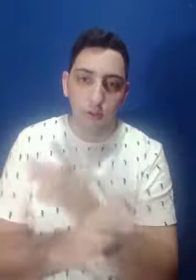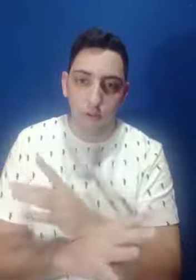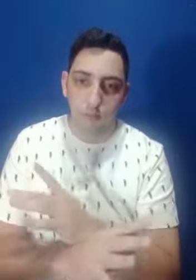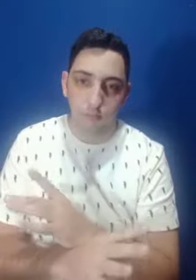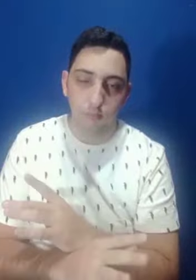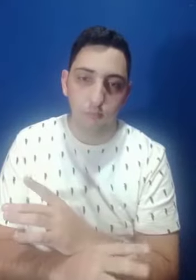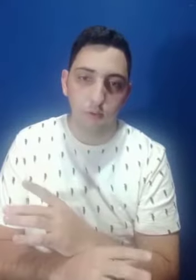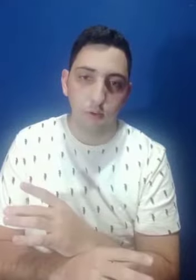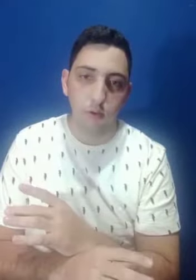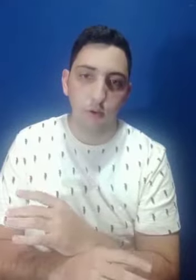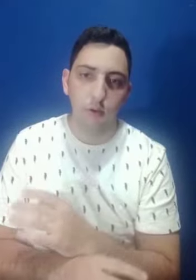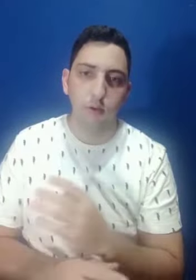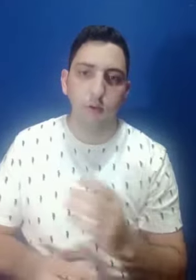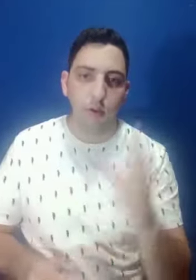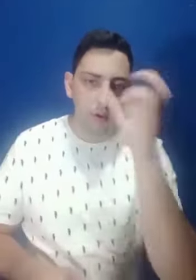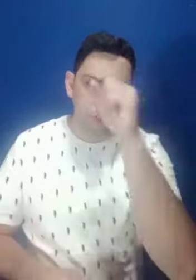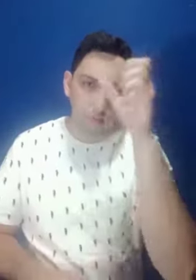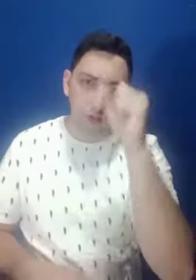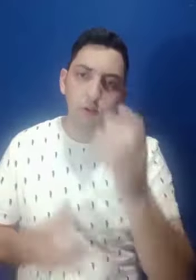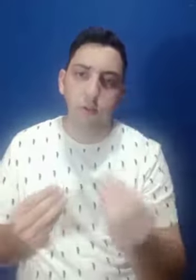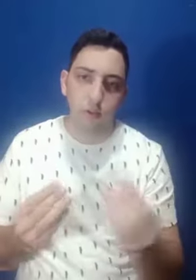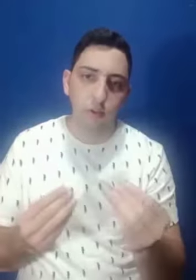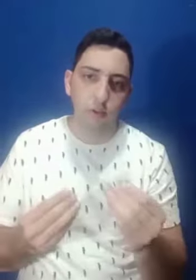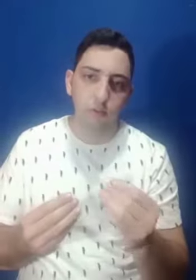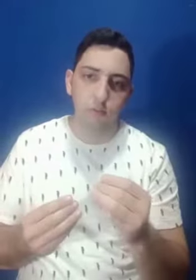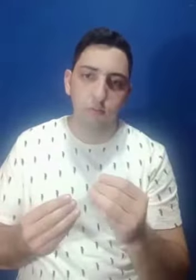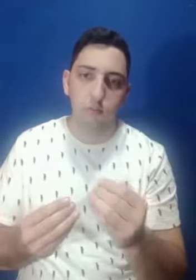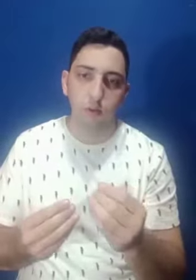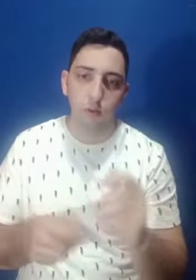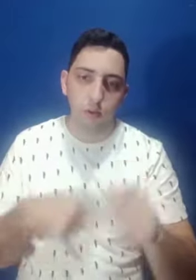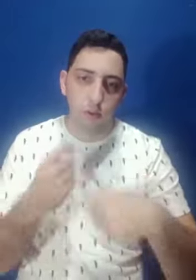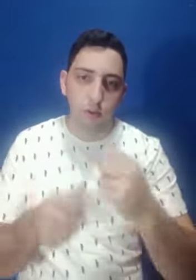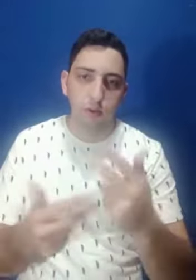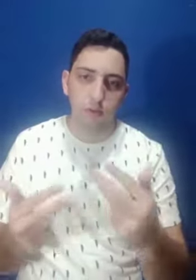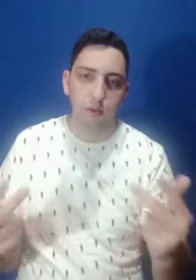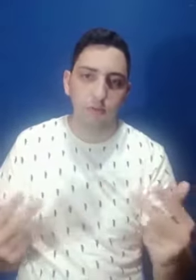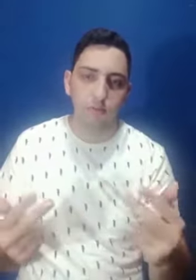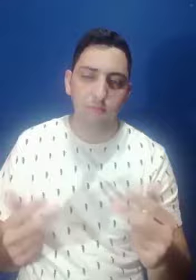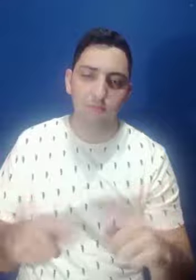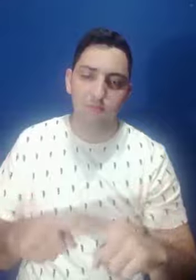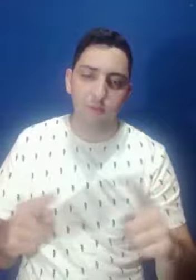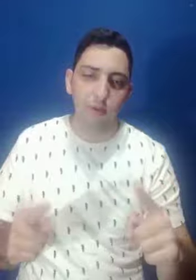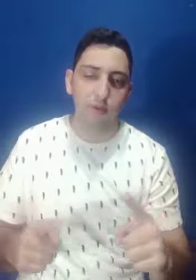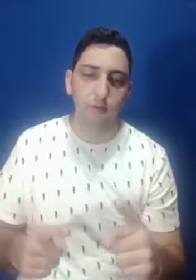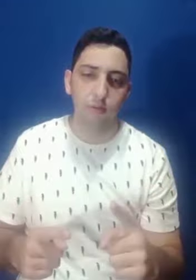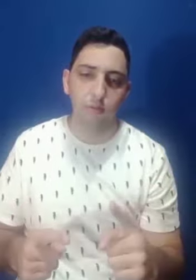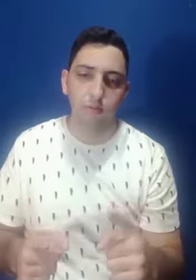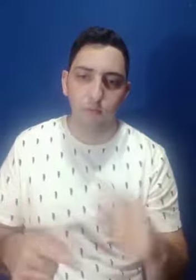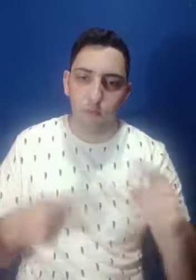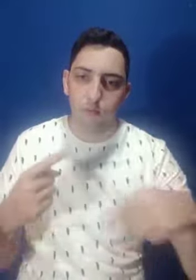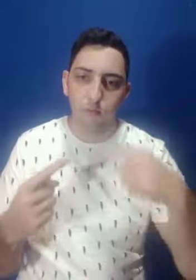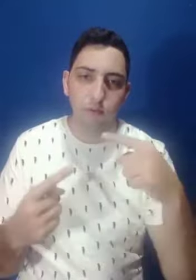Três anos depois, eu finalizei. Aprendi bastante, vários sinais,